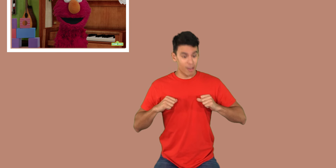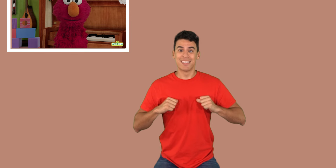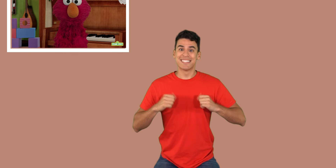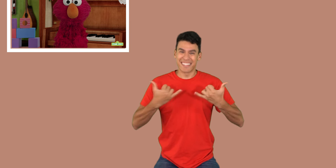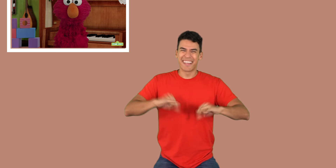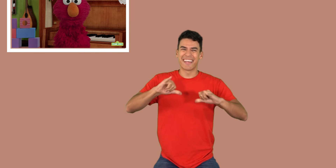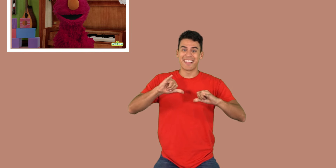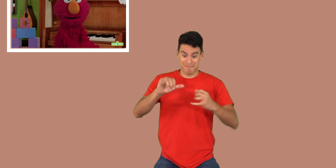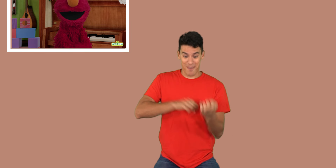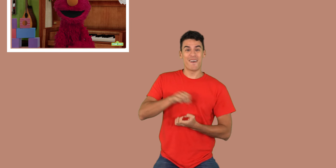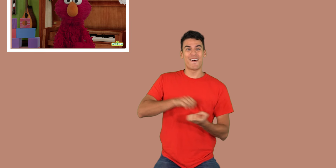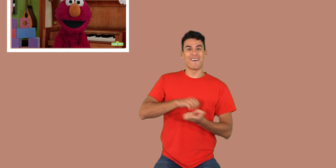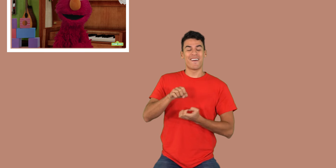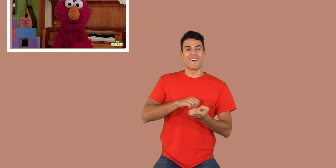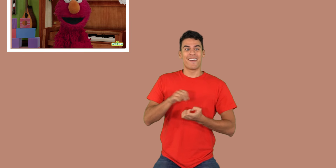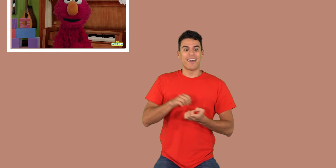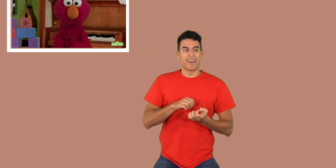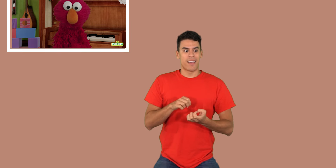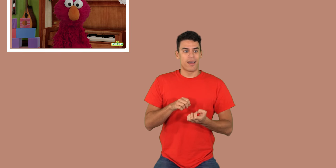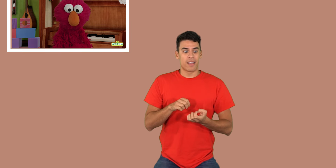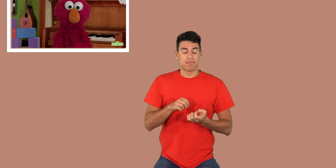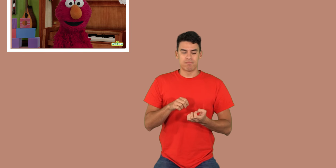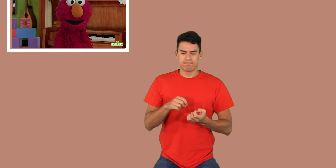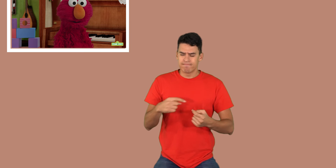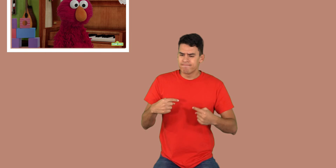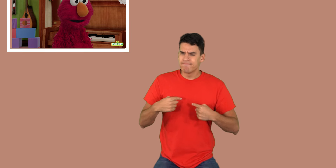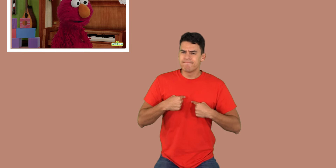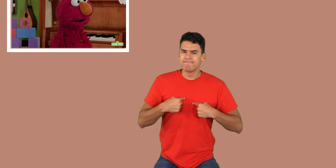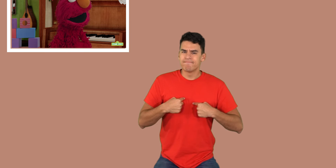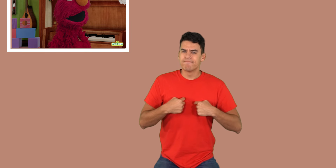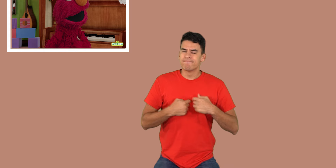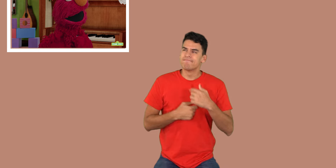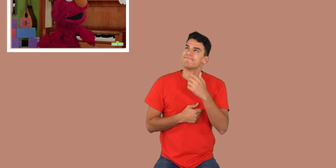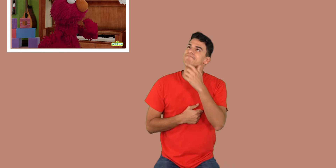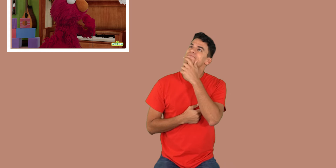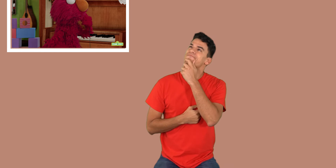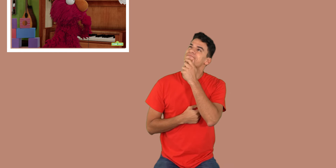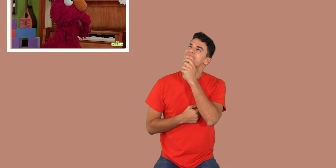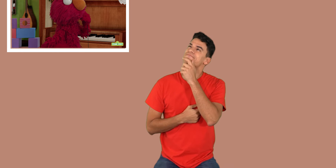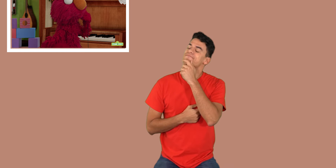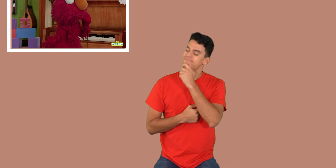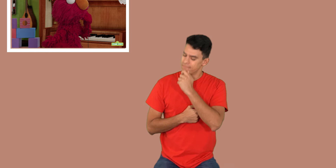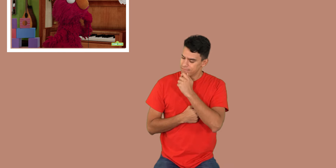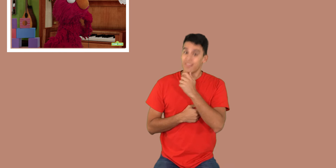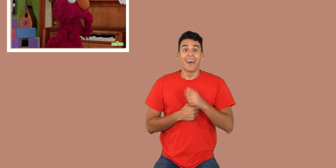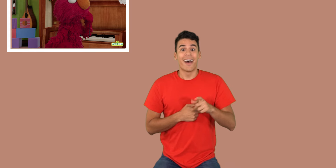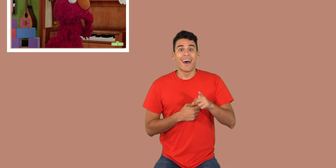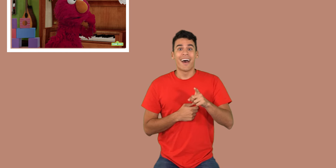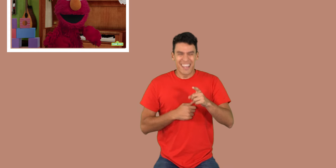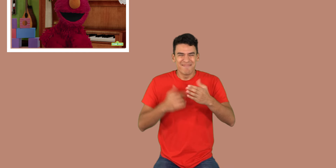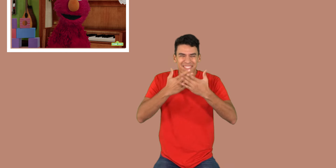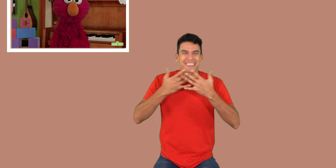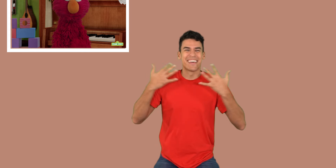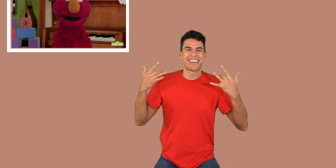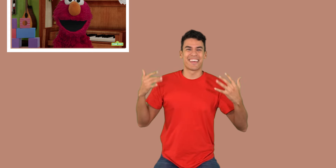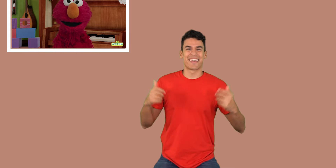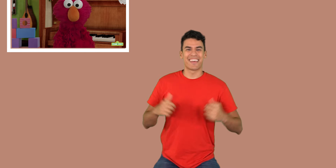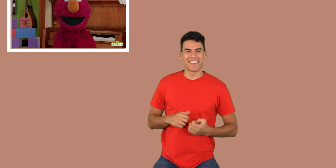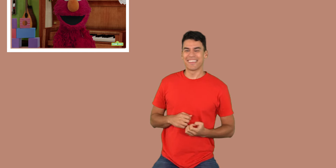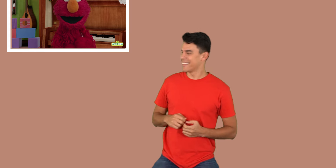sigue siendo Elmo. Y Elmo es... Es Cortés.